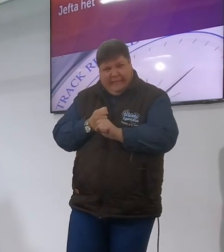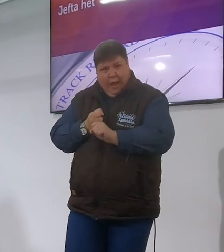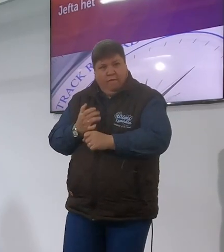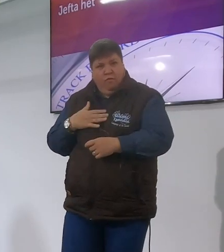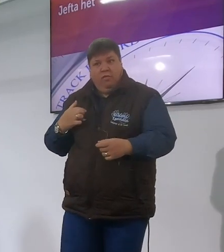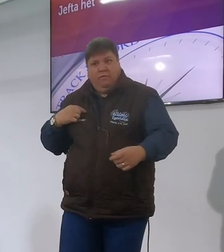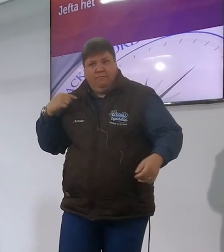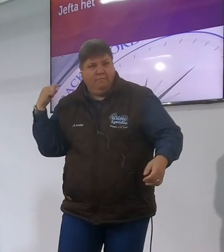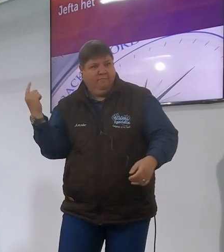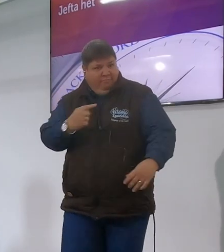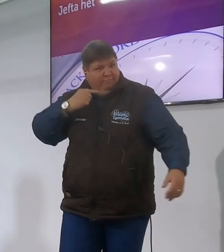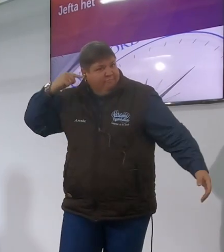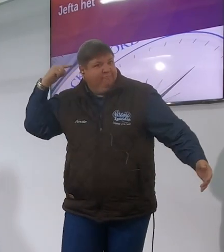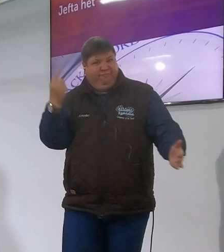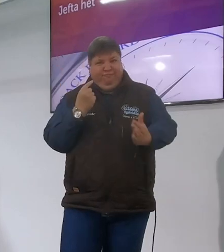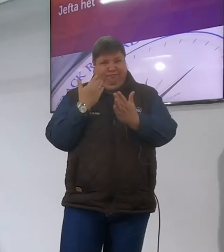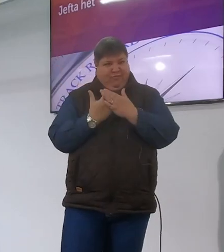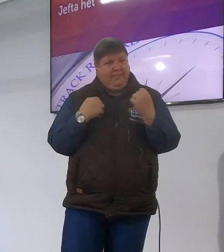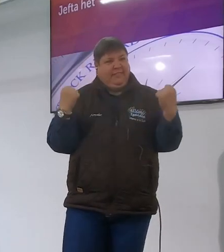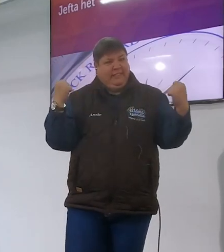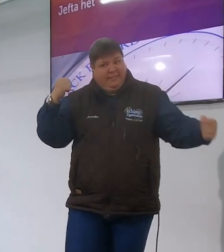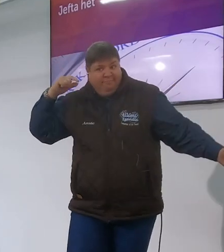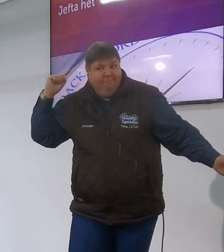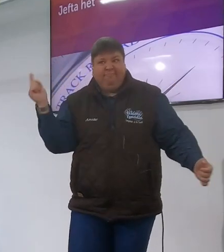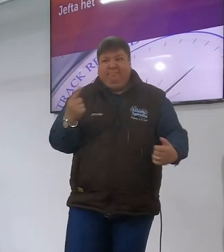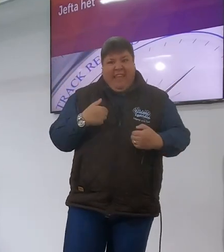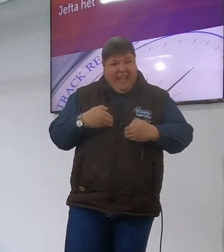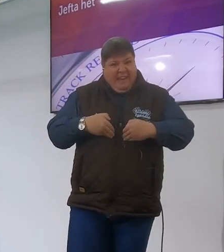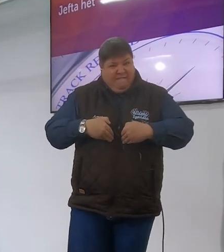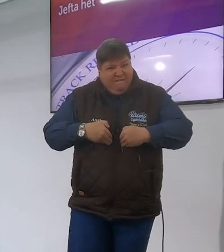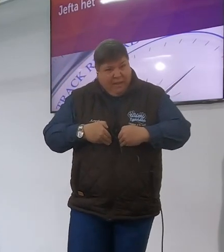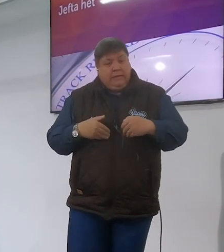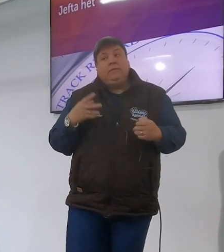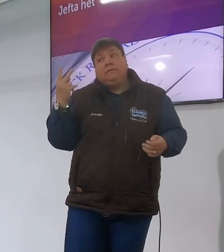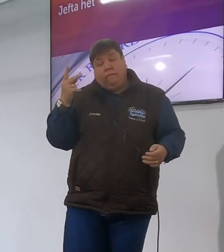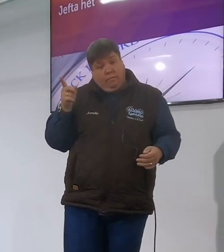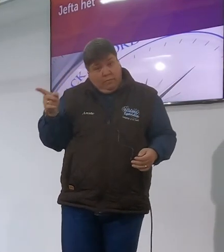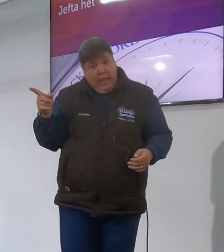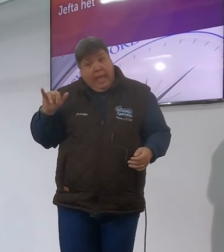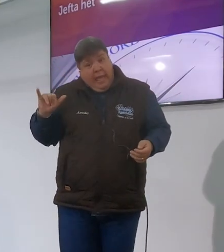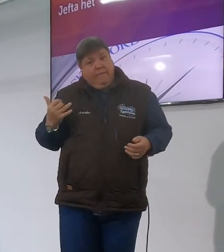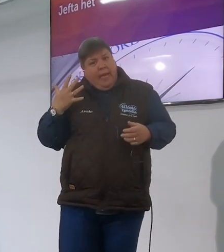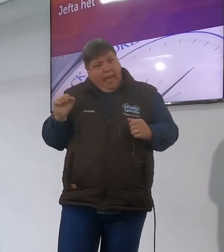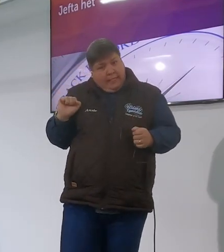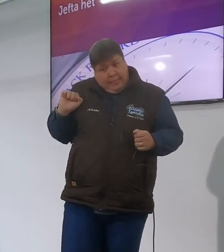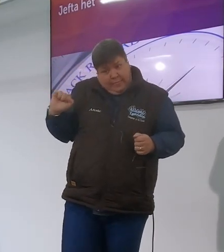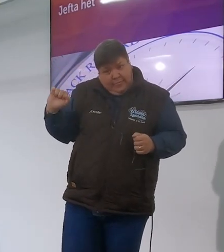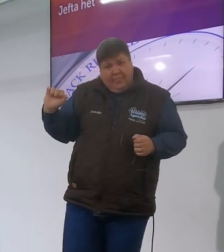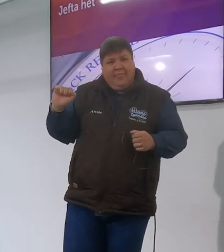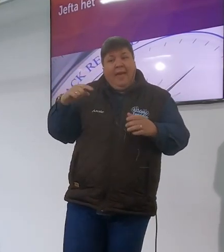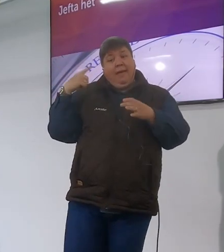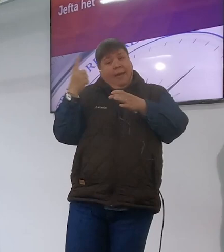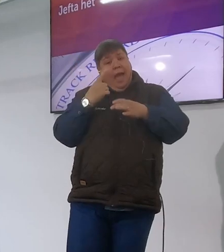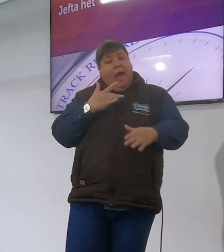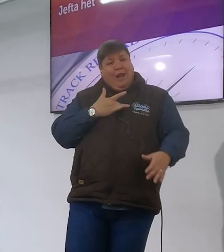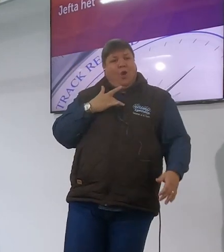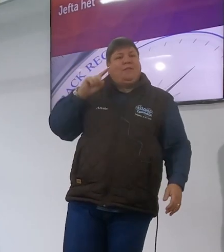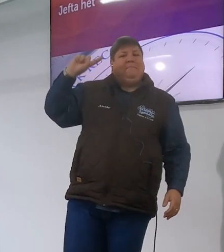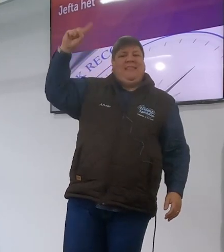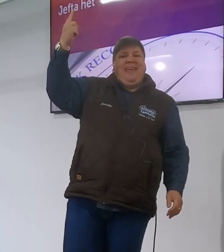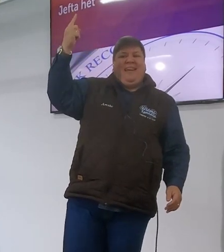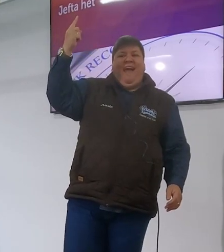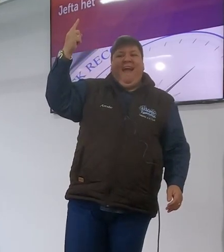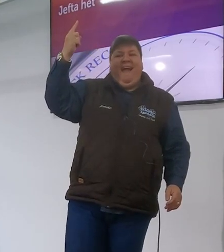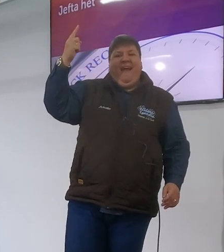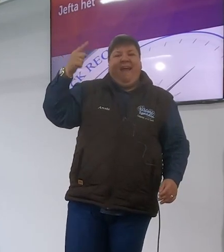kom achter hoe ver jy kan gaan nou jy het daar het een baanrekord een trekrekord gehad met die heren hy het teruggegaan want sien